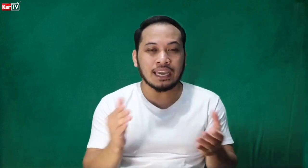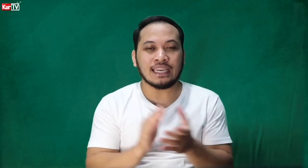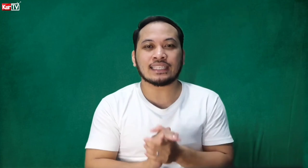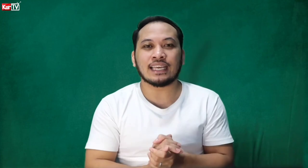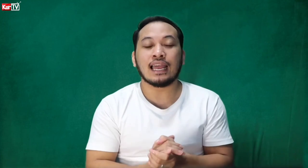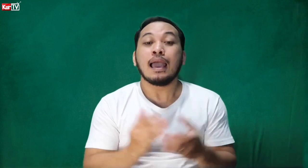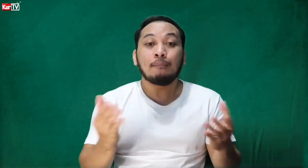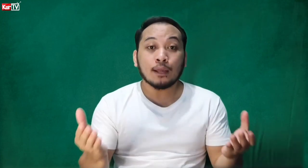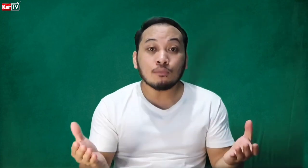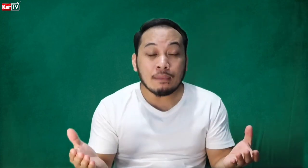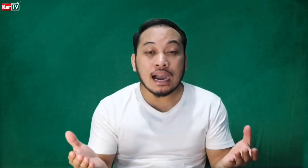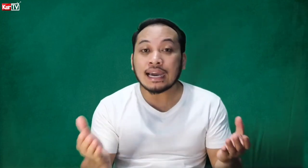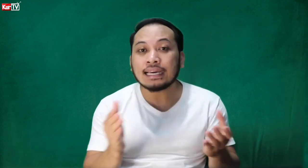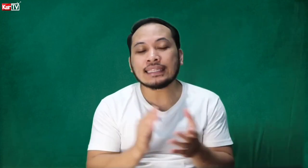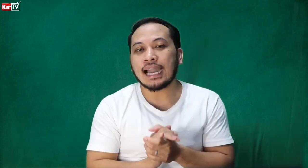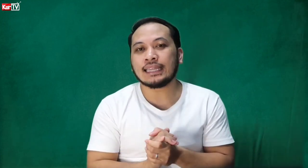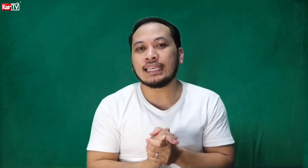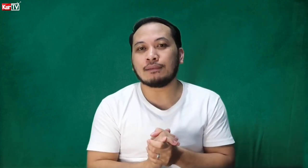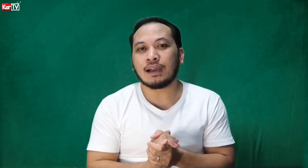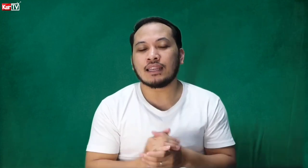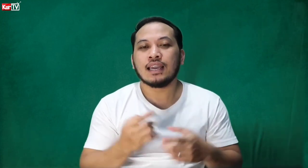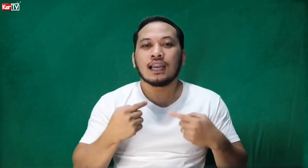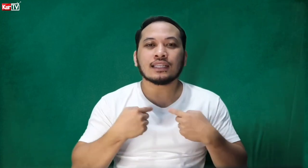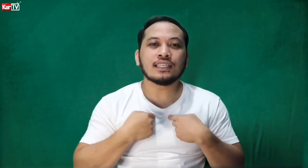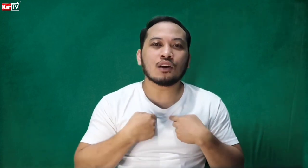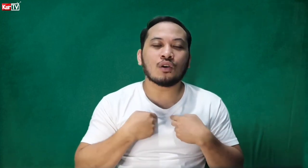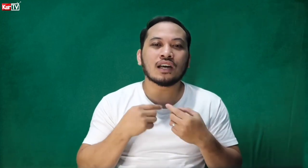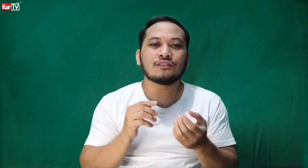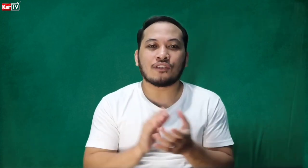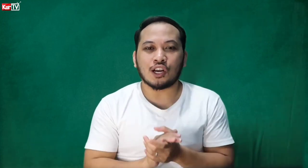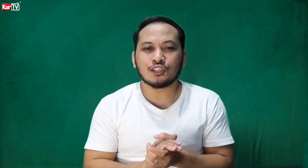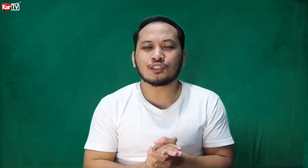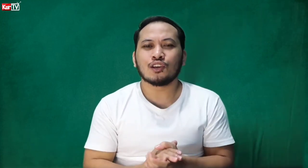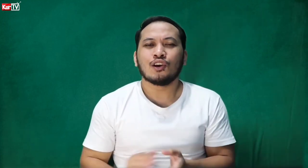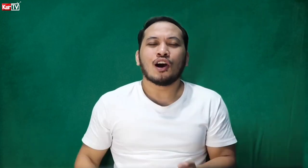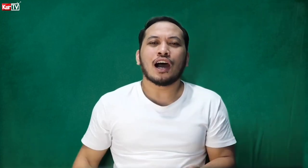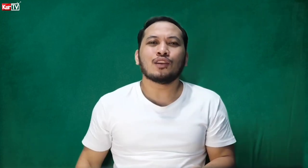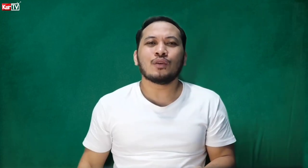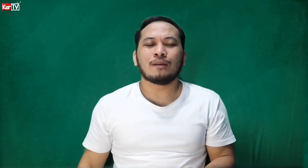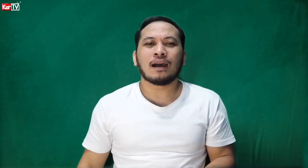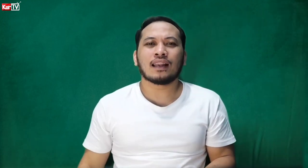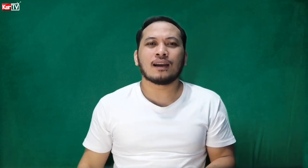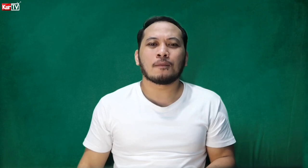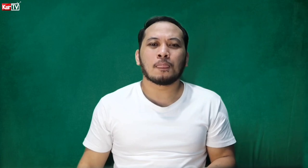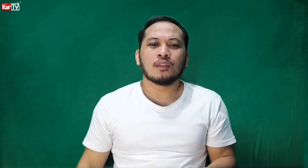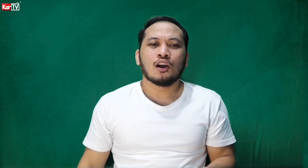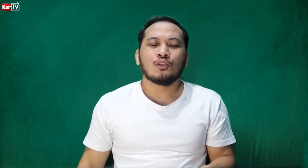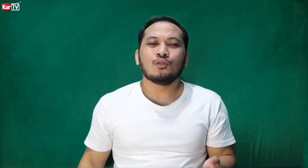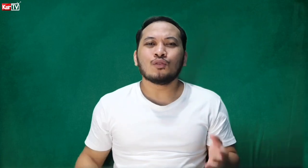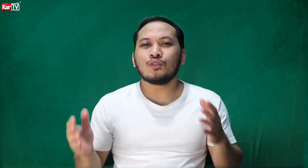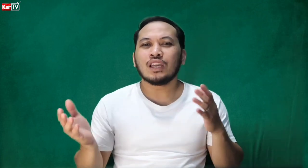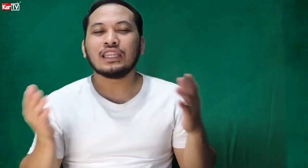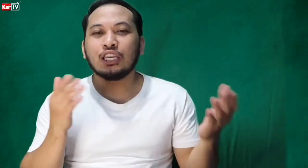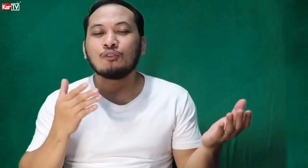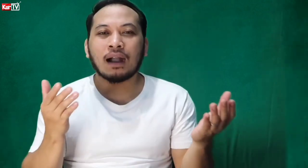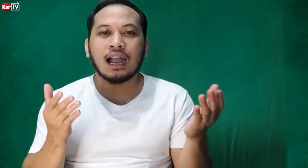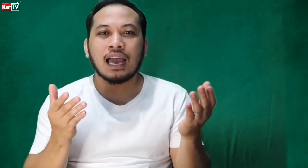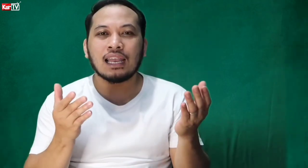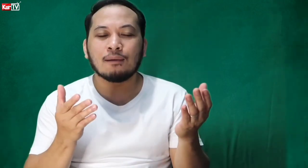ASL. Pero may mga karagdagad din naman. Kasi ako, at first, ano eh, parang nung hindi ko pa alam,